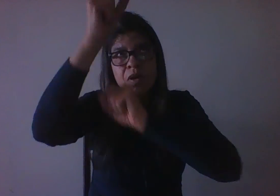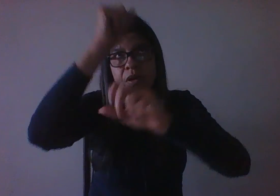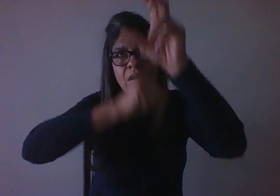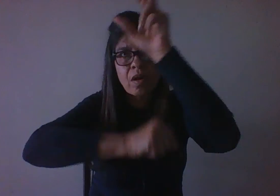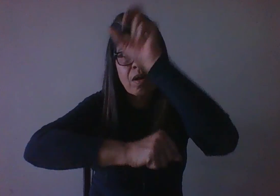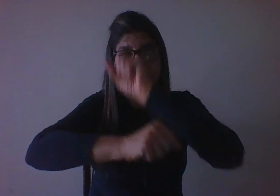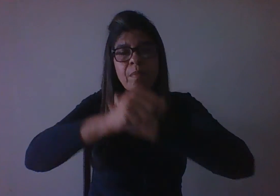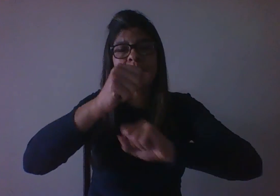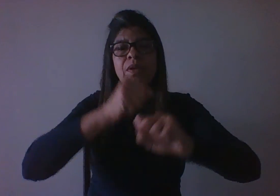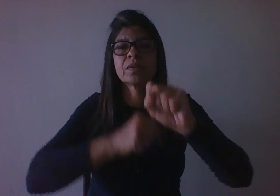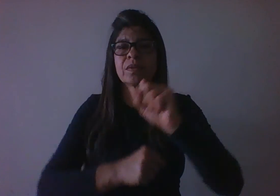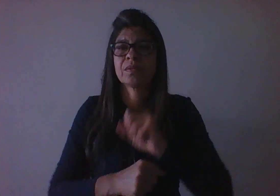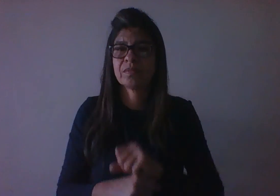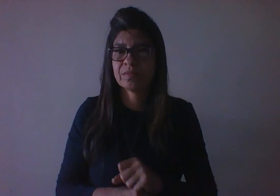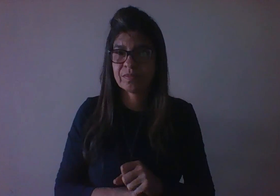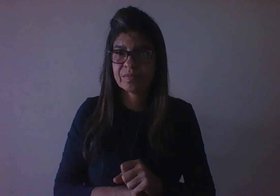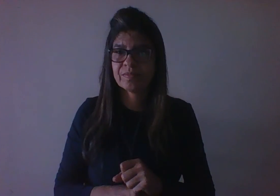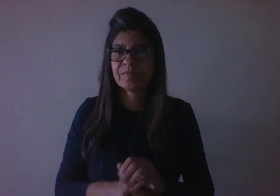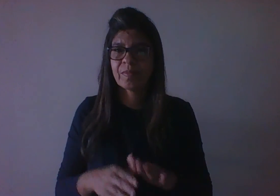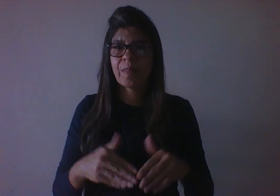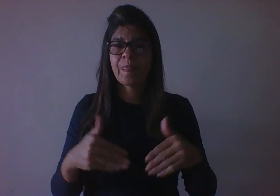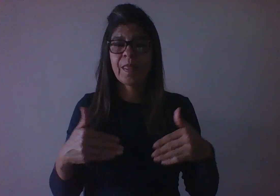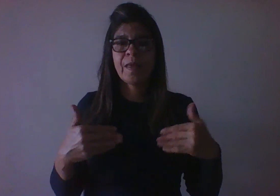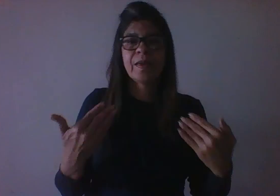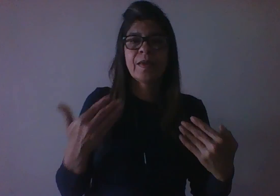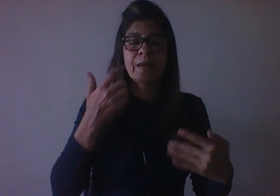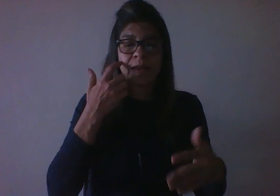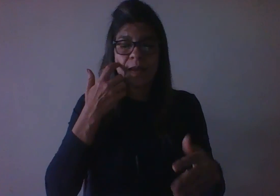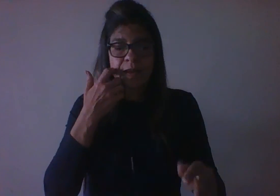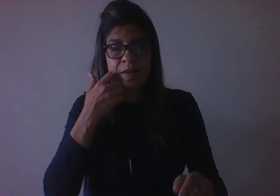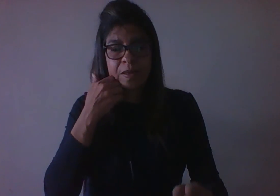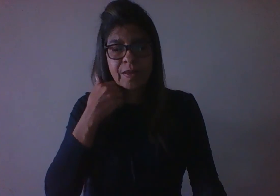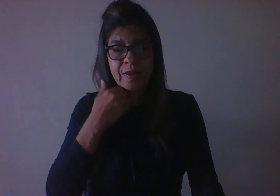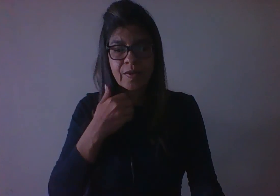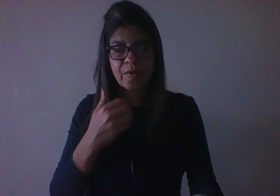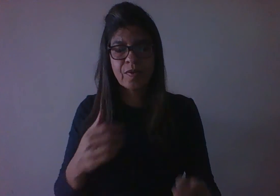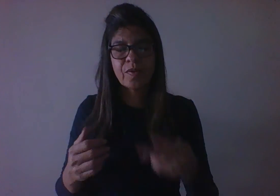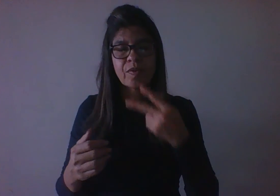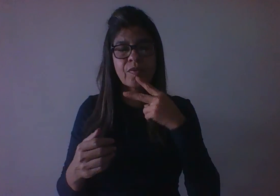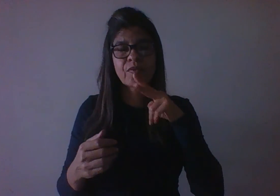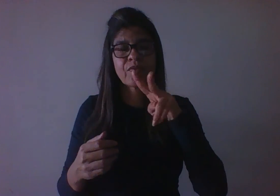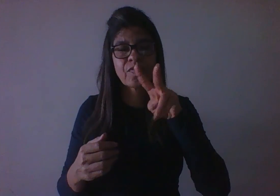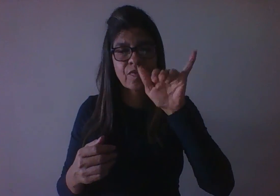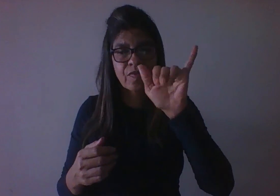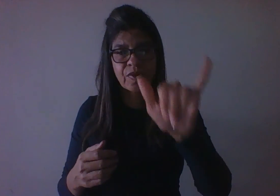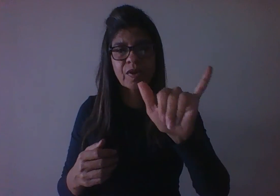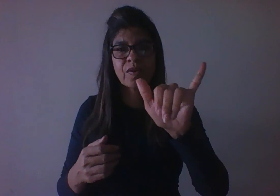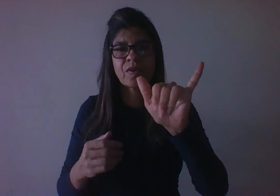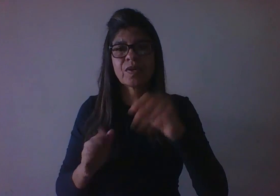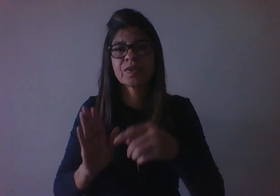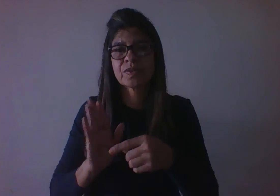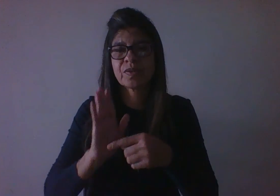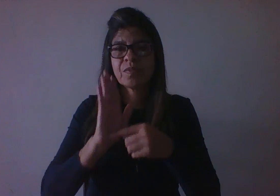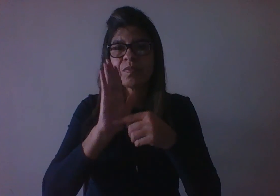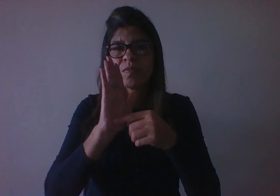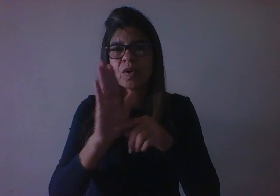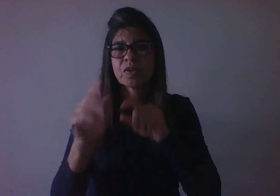Então, a abordagem sócio-interacionista de Vygotsky buscava elaborar a hipótese de como as características